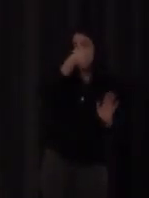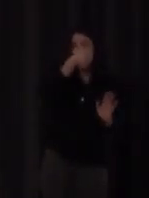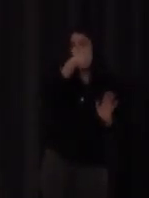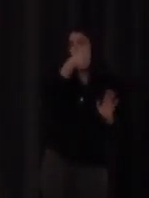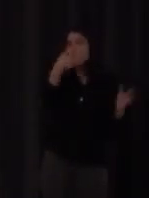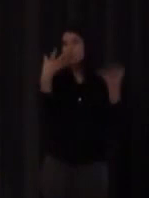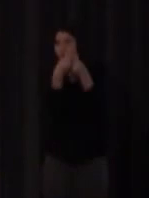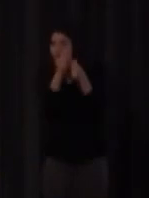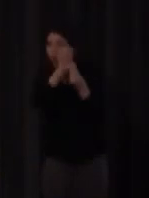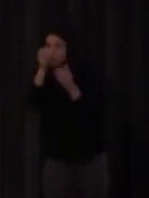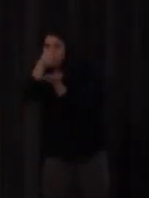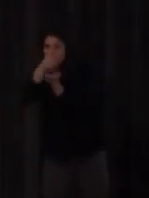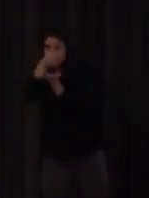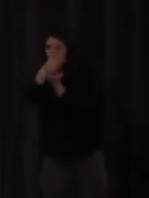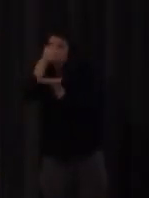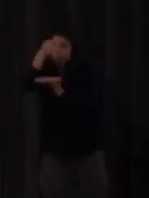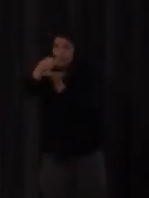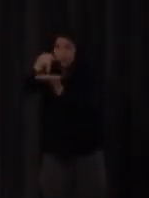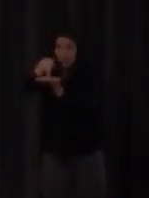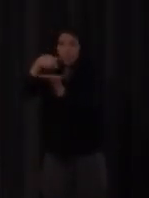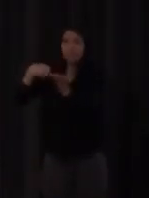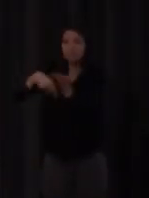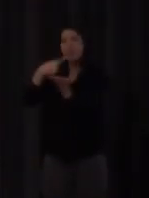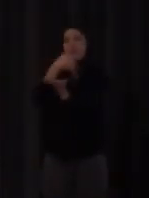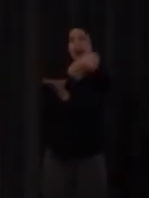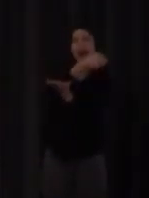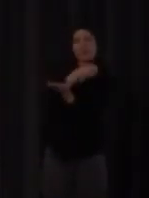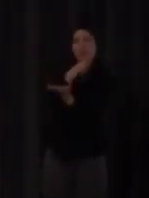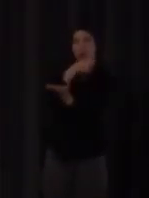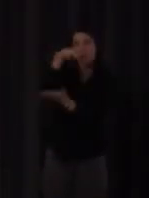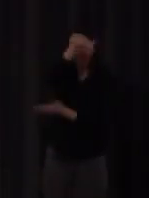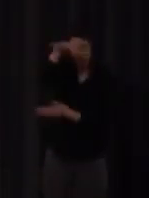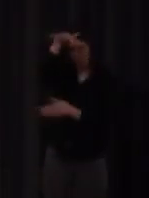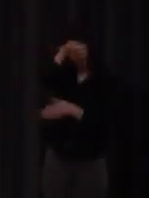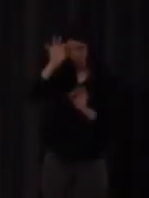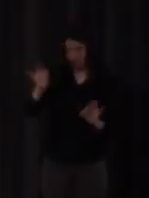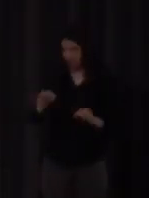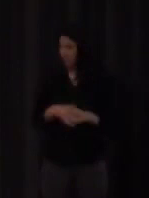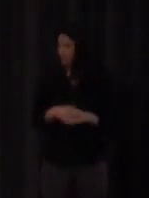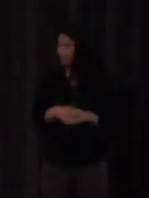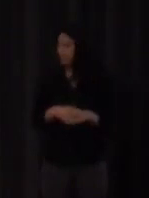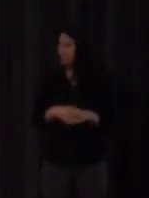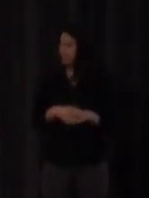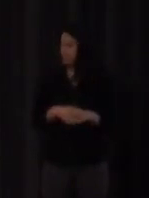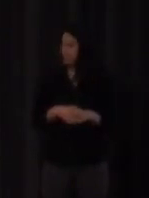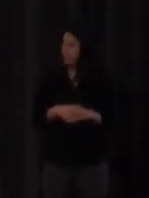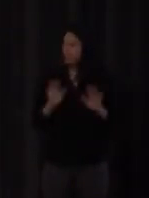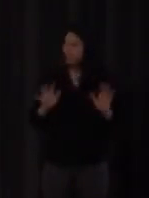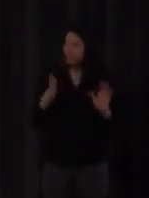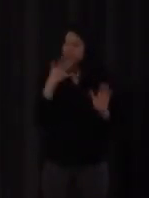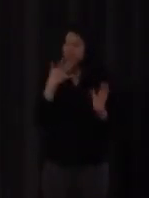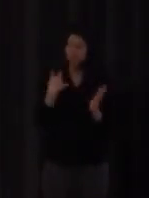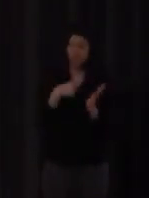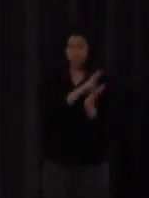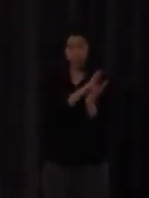símbolo que nos indique que nos especifique el lugar pero al menos yo cuando empiece a leer como se lee siempre con el